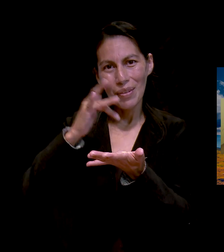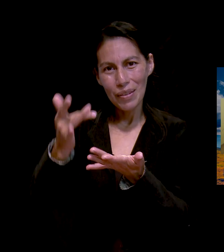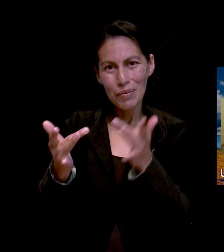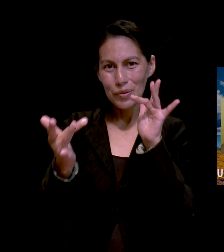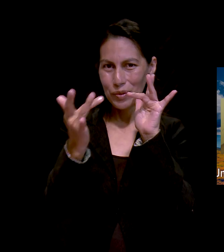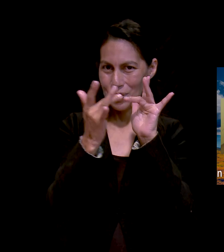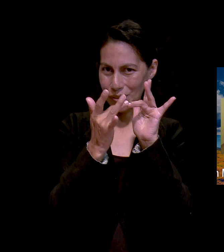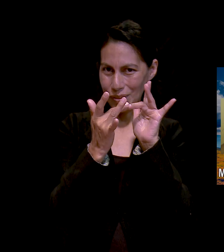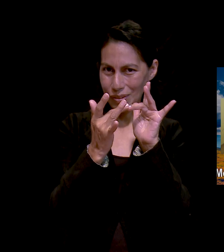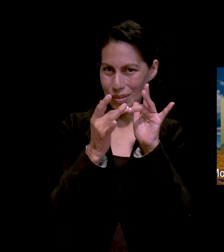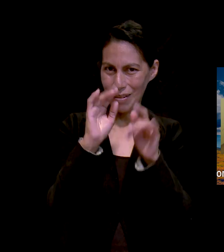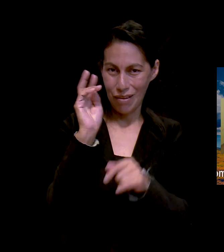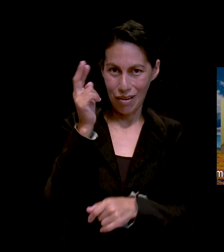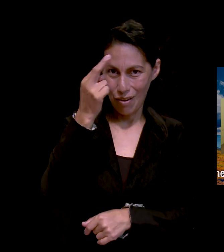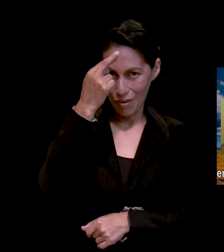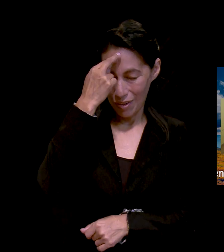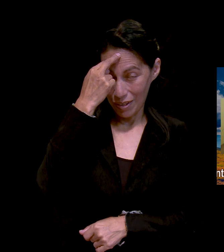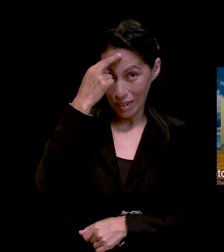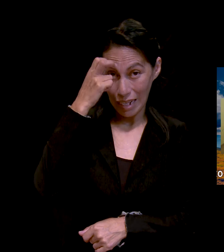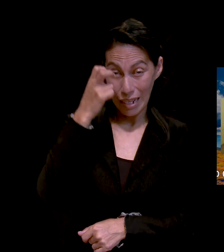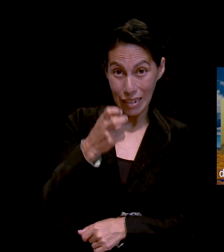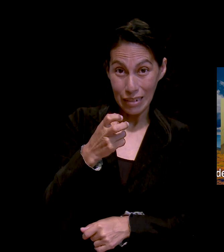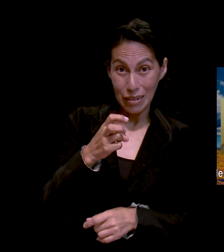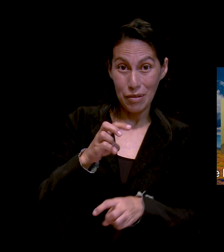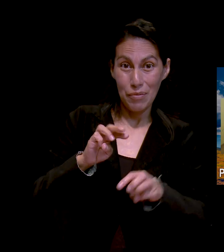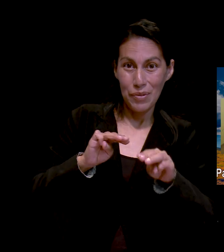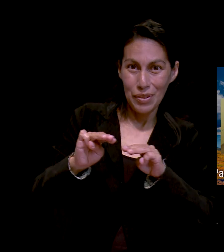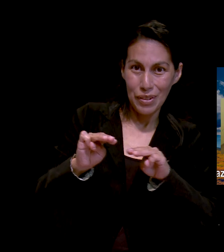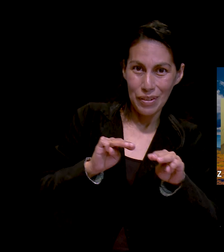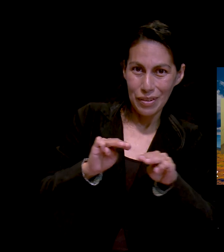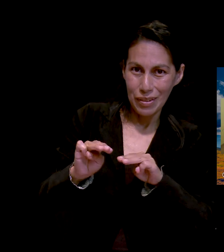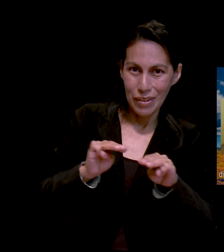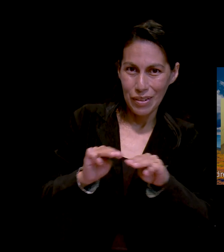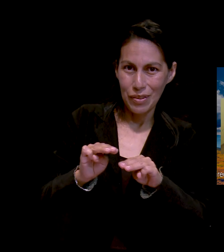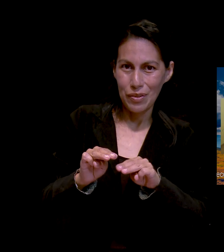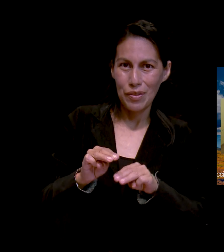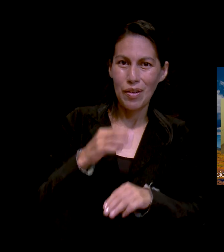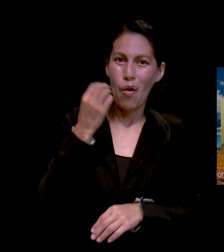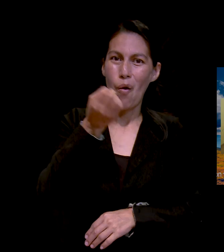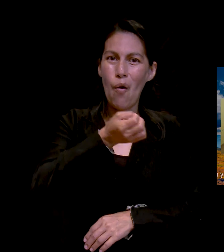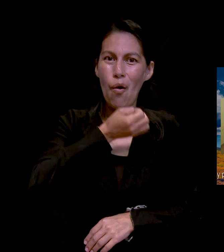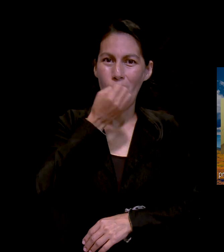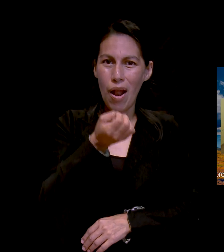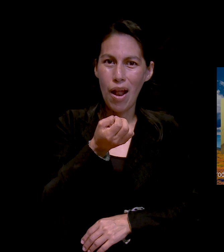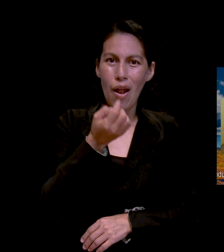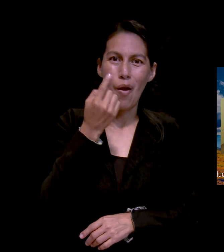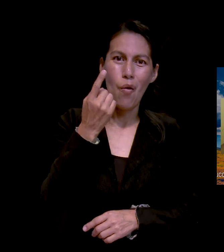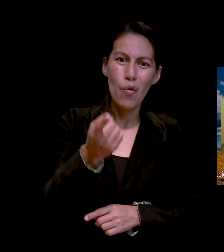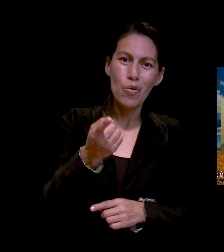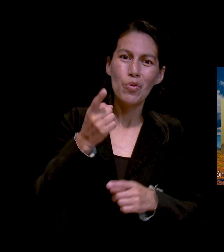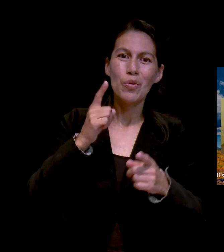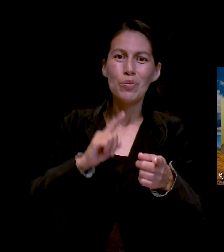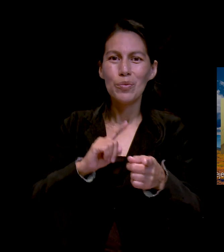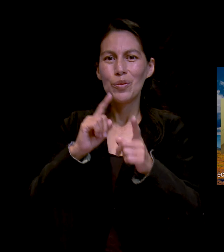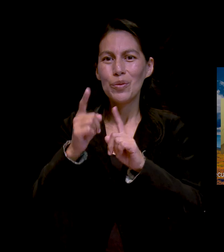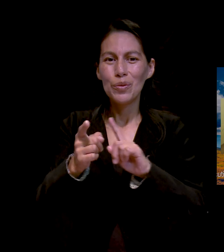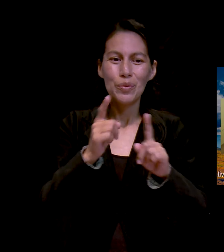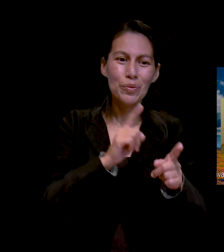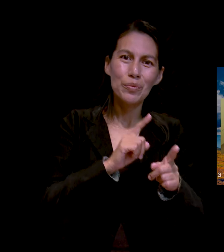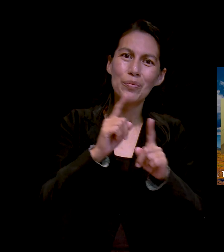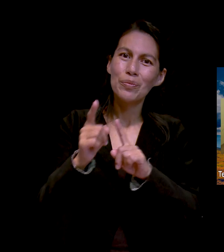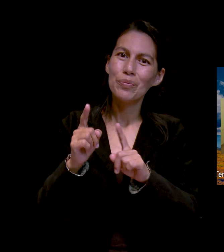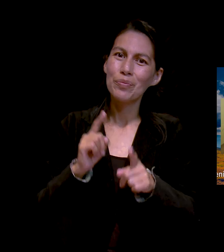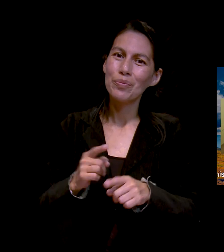que llega a ser un privilegio, orar los unos por los otros. Yo me despido con la